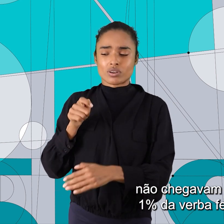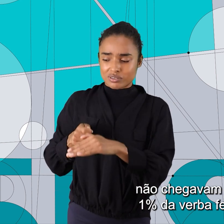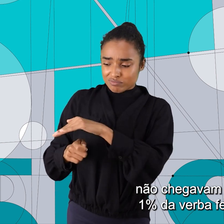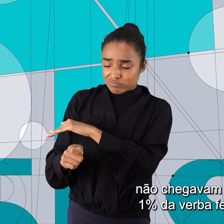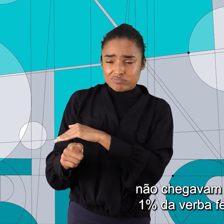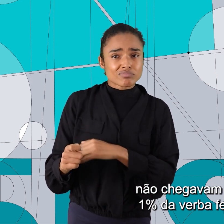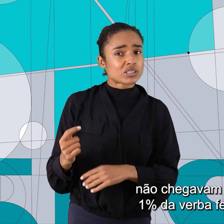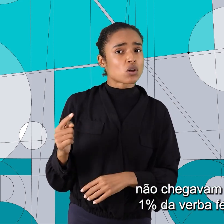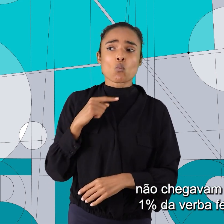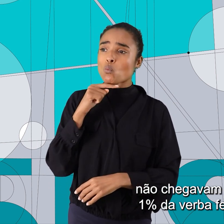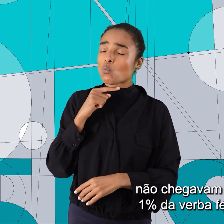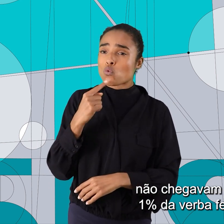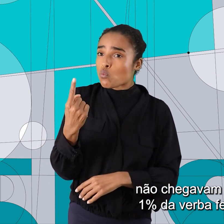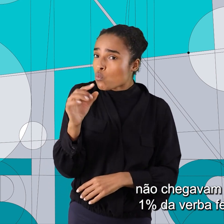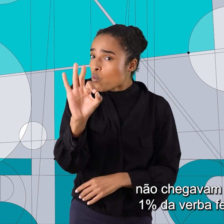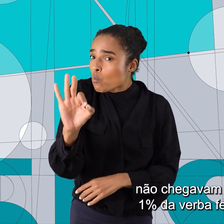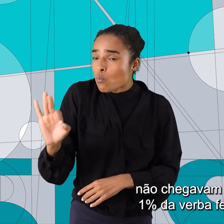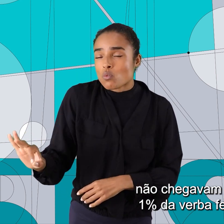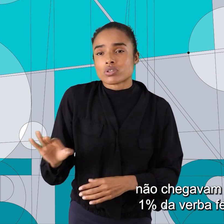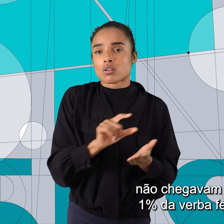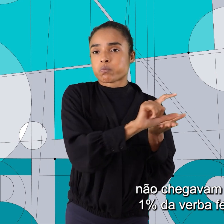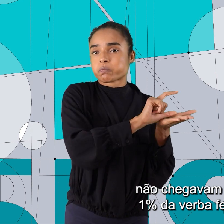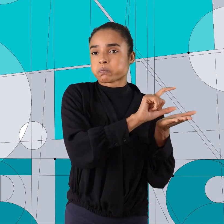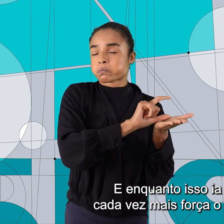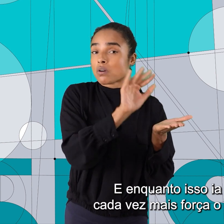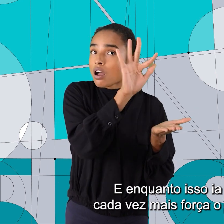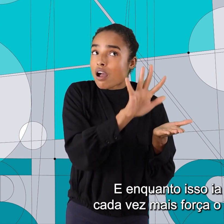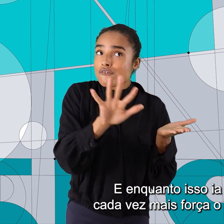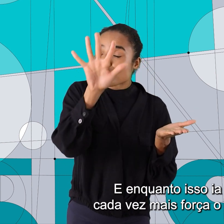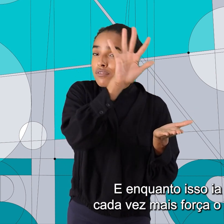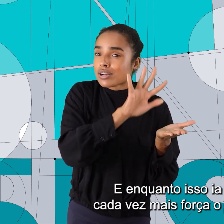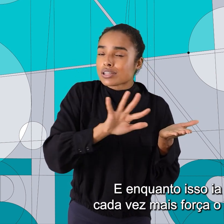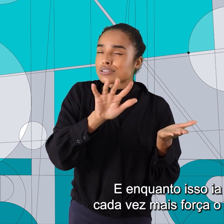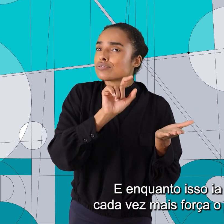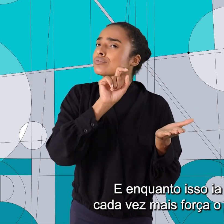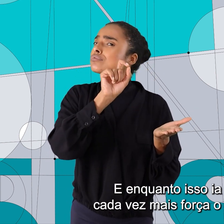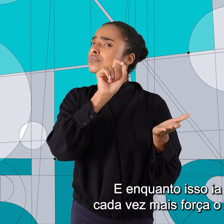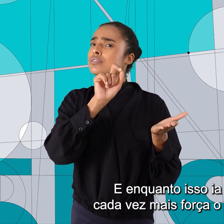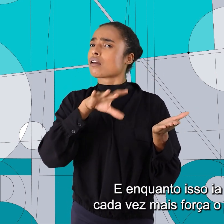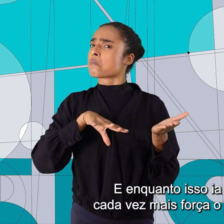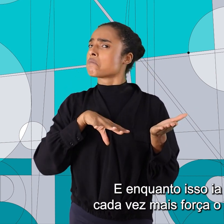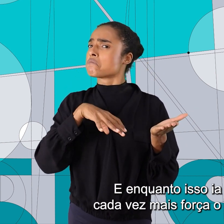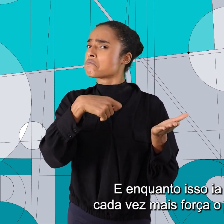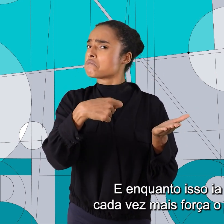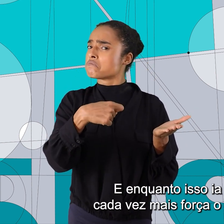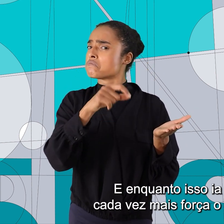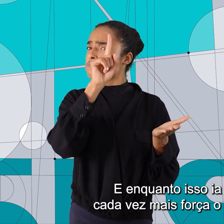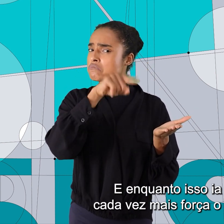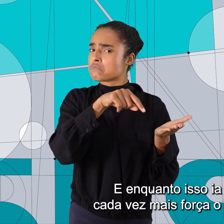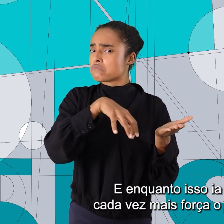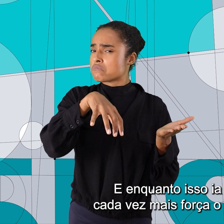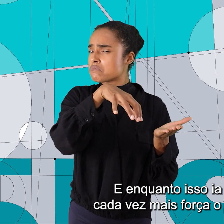chegavam a nem 1% da verba federal. Enquanto isso, ia ganhando cada vez mais força o